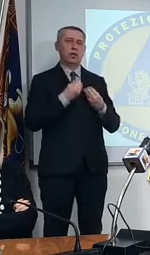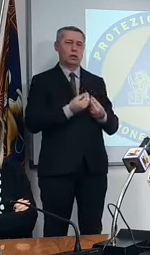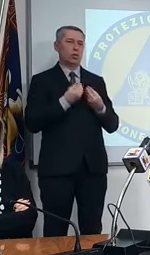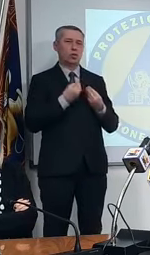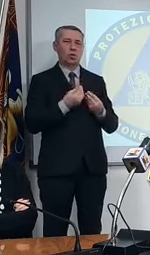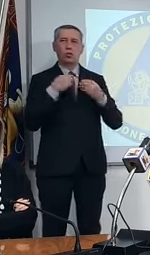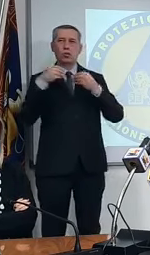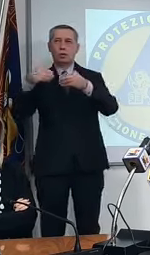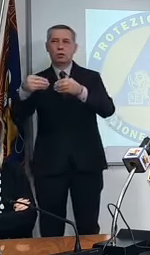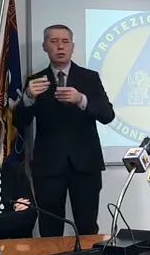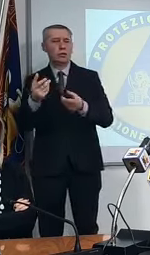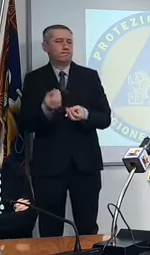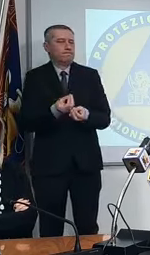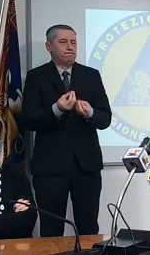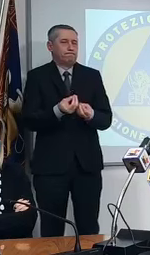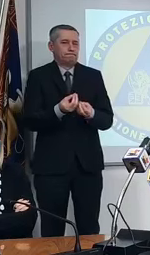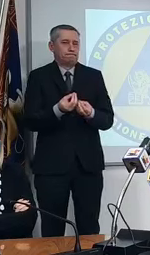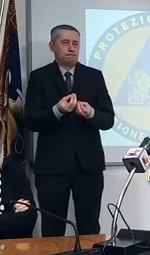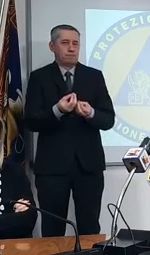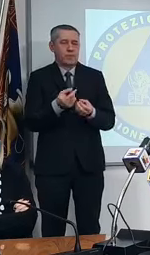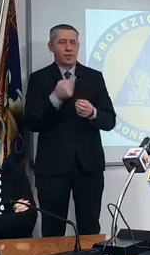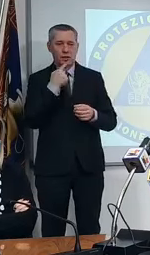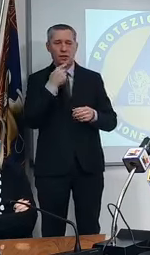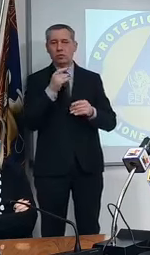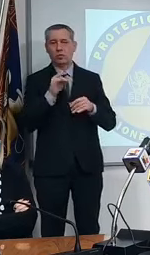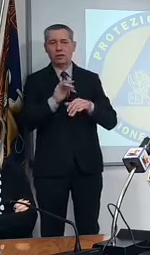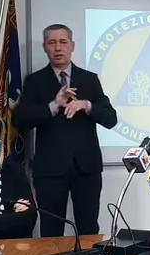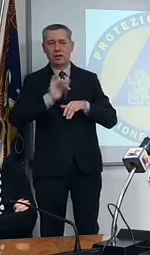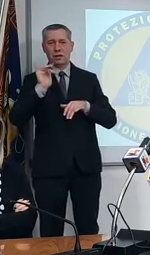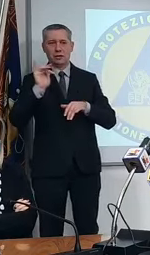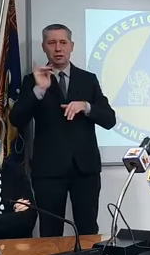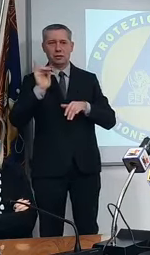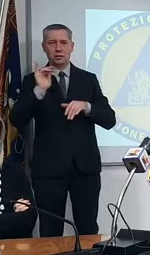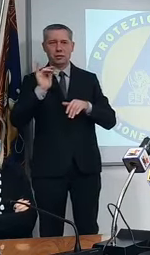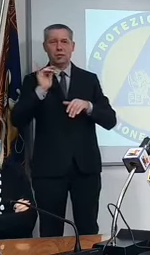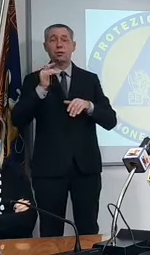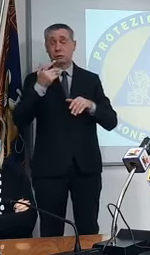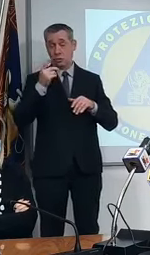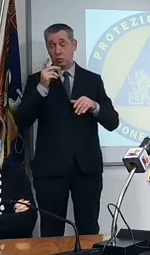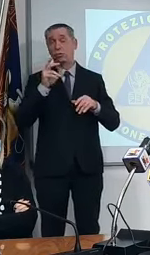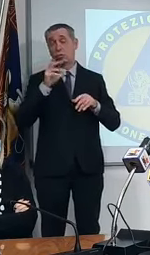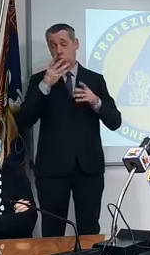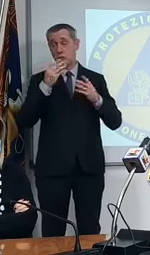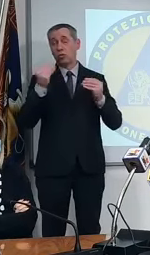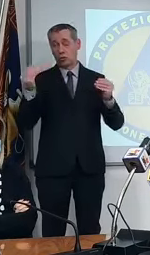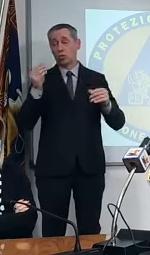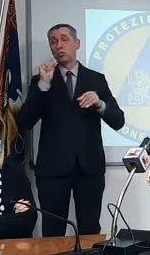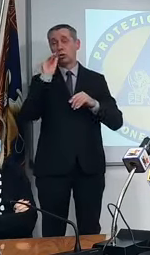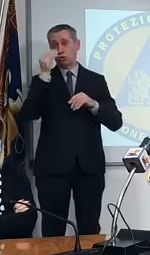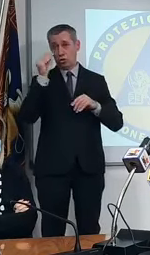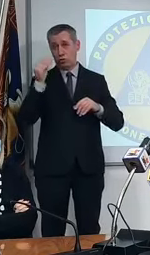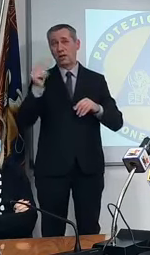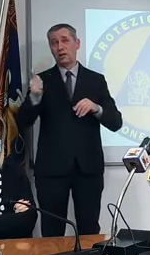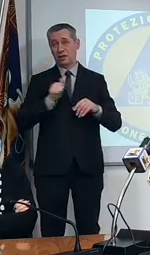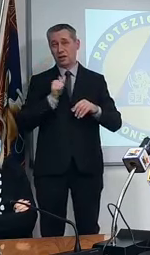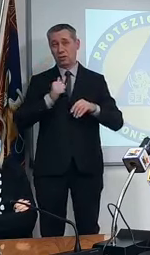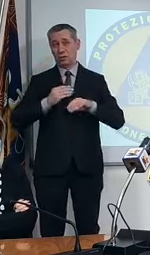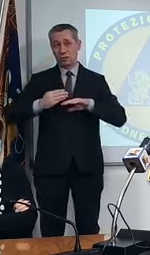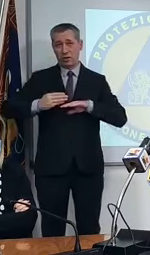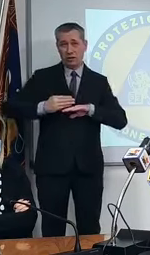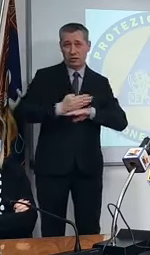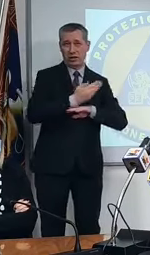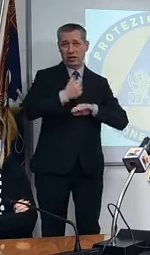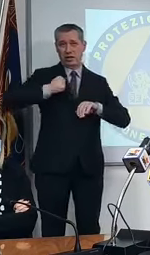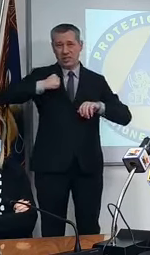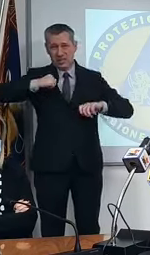dico anche una roba delicata però che sono aumentati anche i fenomeni di autorelegionismo questo è un altro aspetto fondamentale